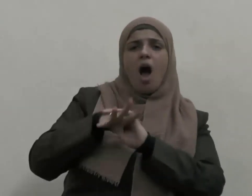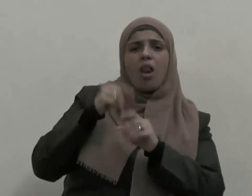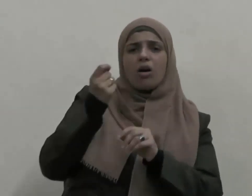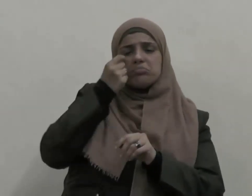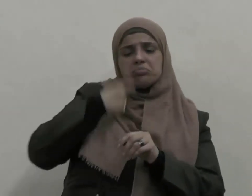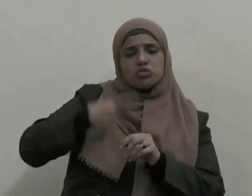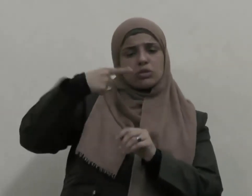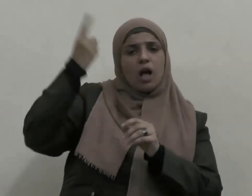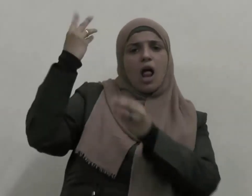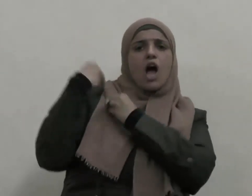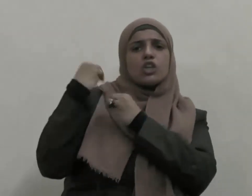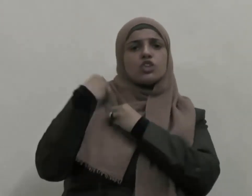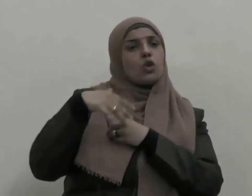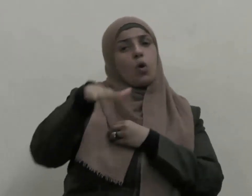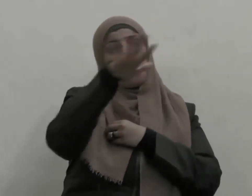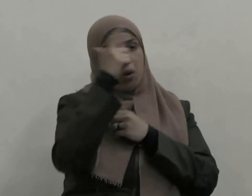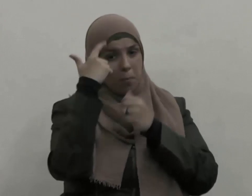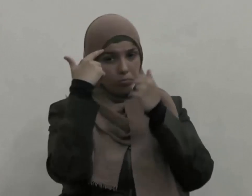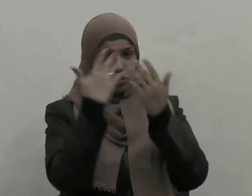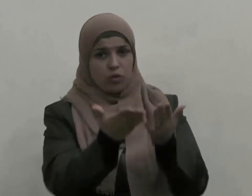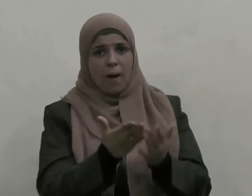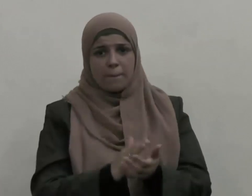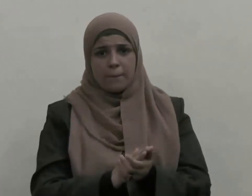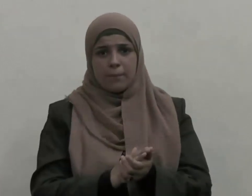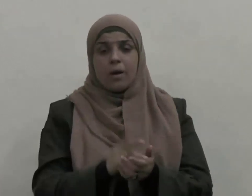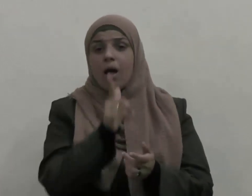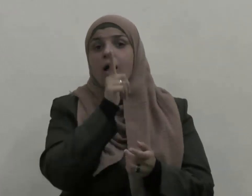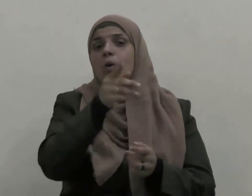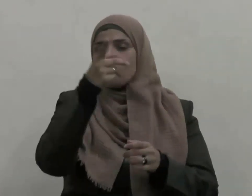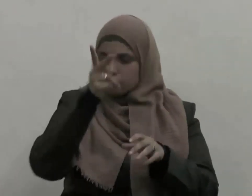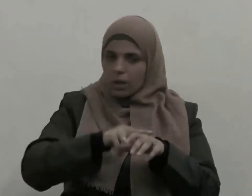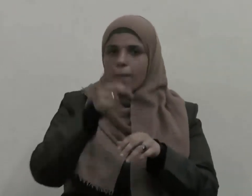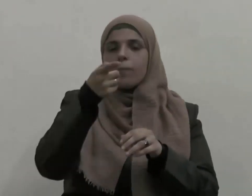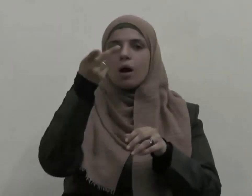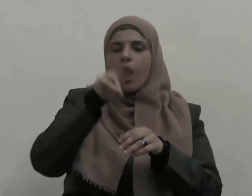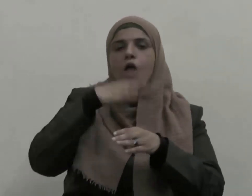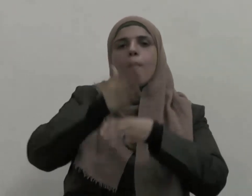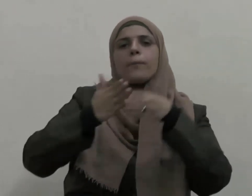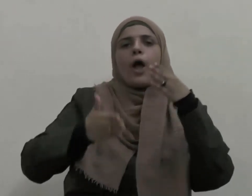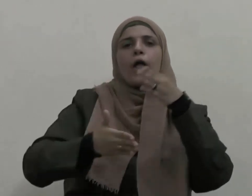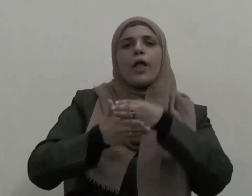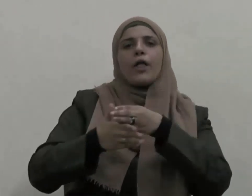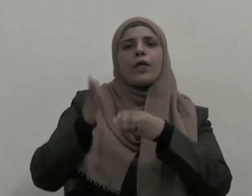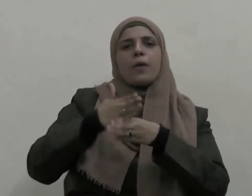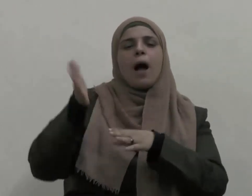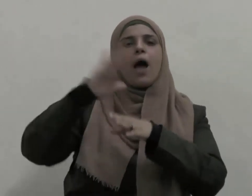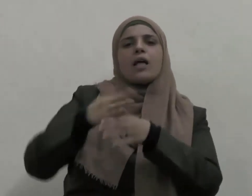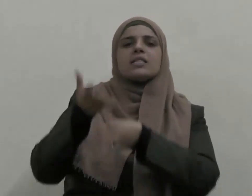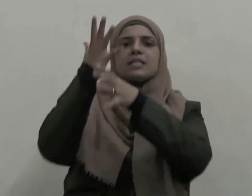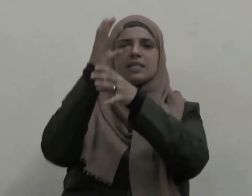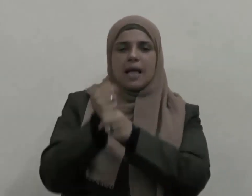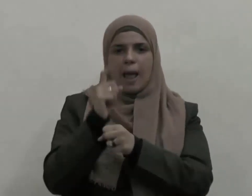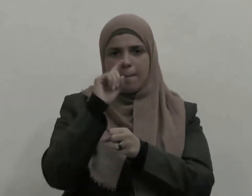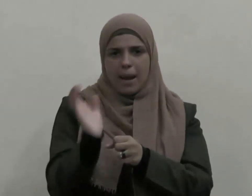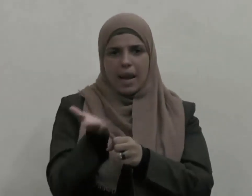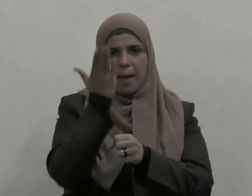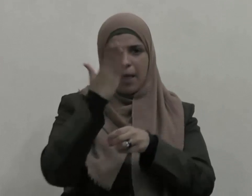تعقلون وهذا خليل الرحمن إبراهيم عليه السلام يتدرع إلى